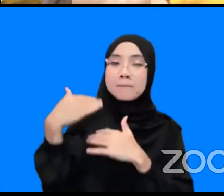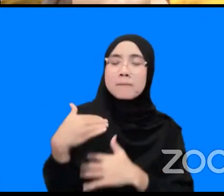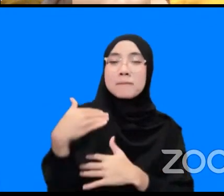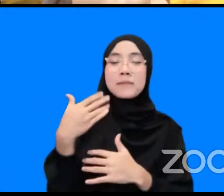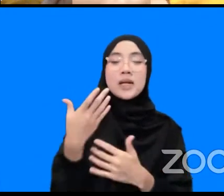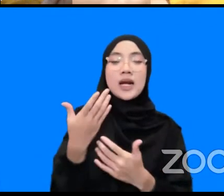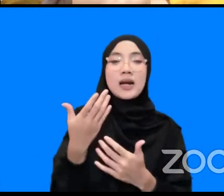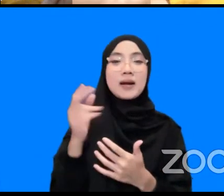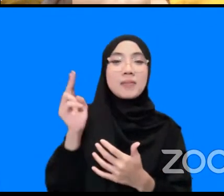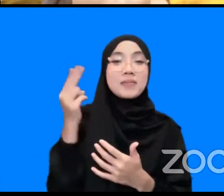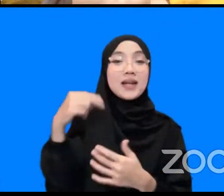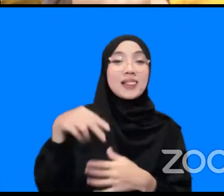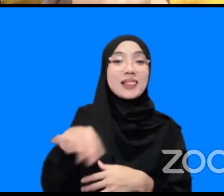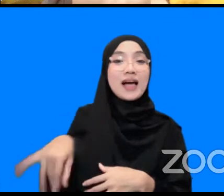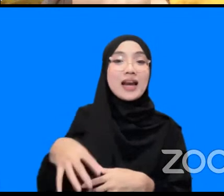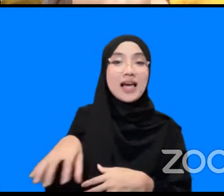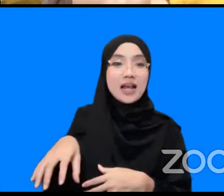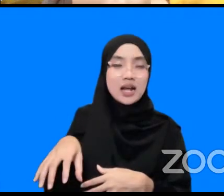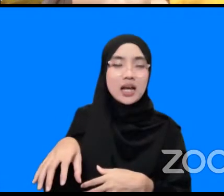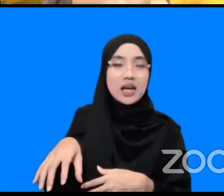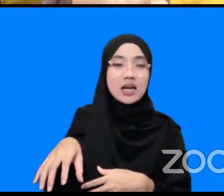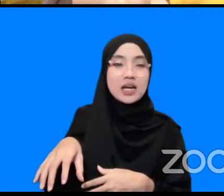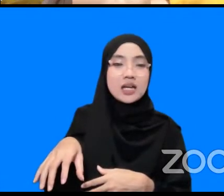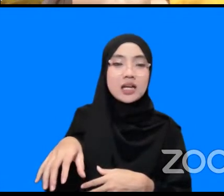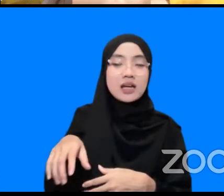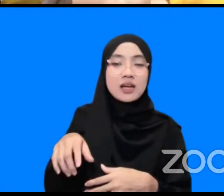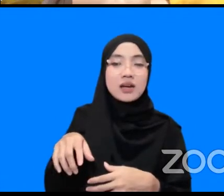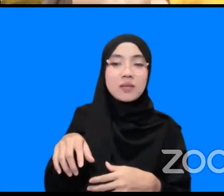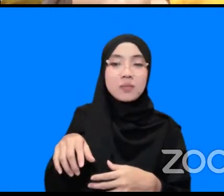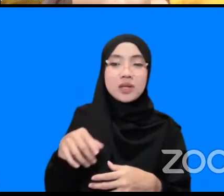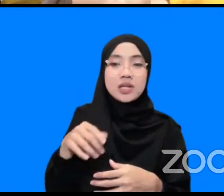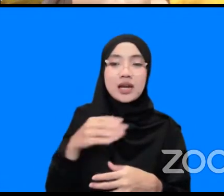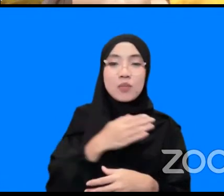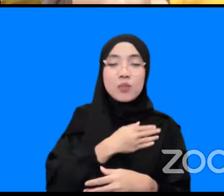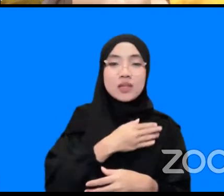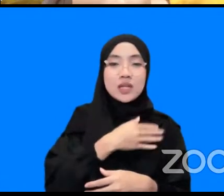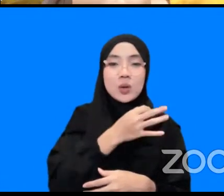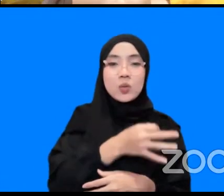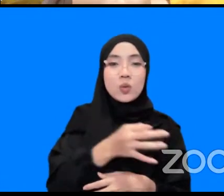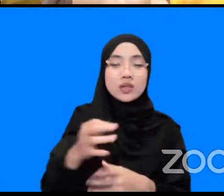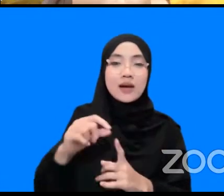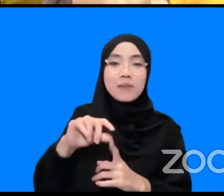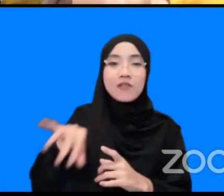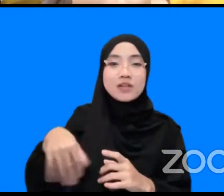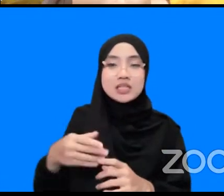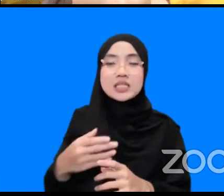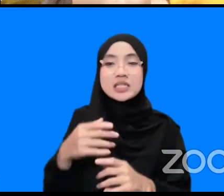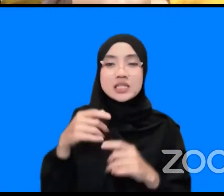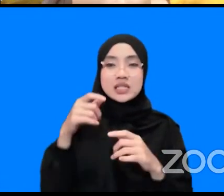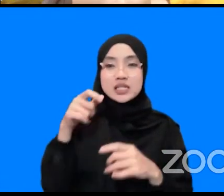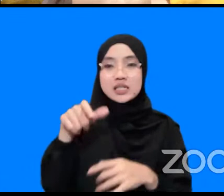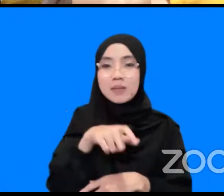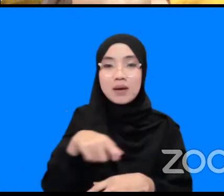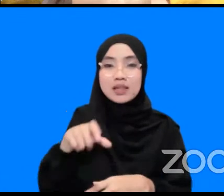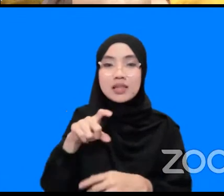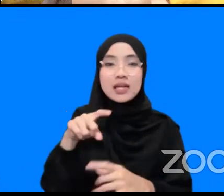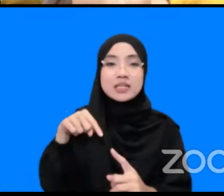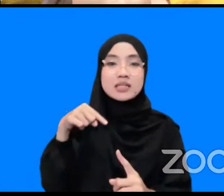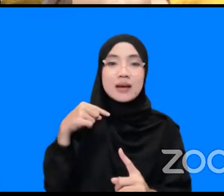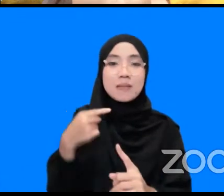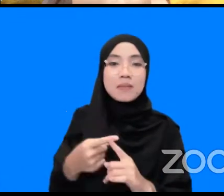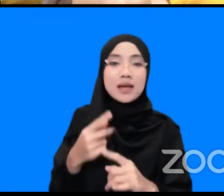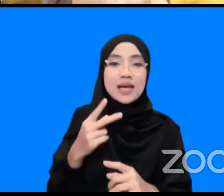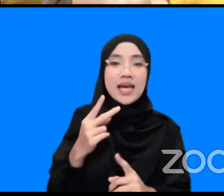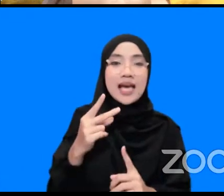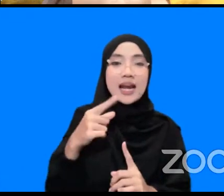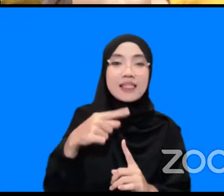pemerintah daerah dari unsur kabupaten kota provinsi kabupaten kota kecamatan sampai ke tingkat RT